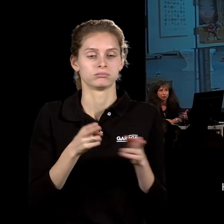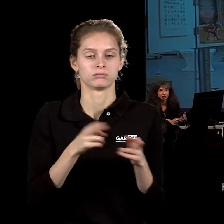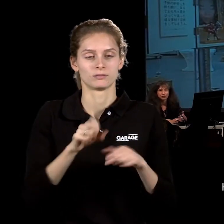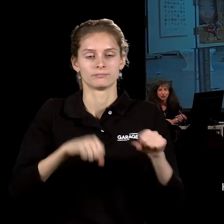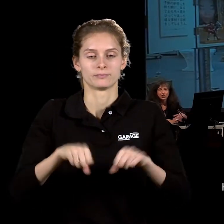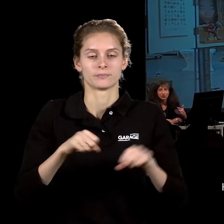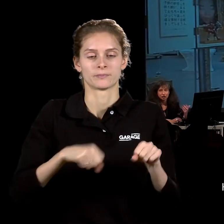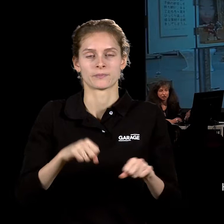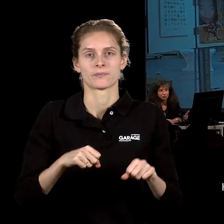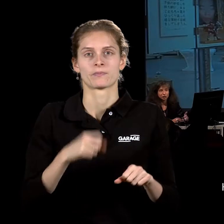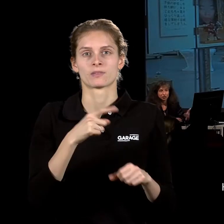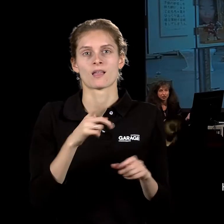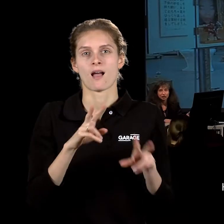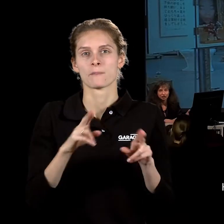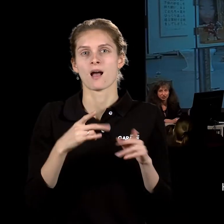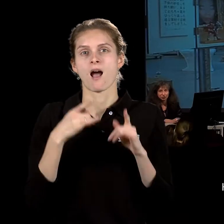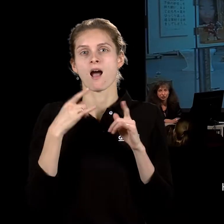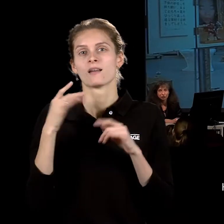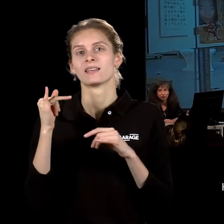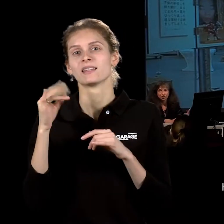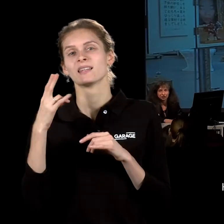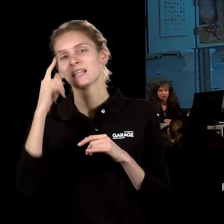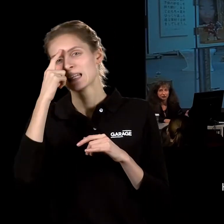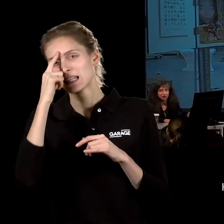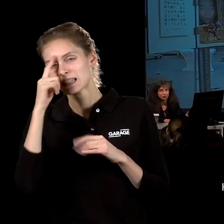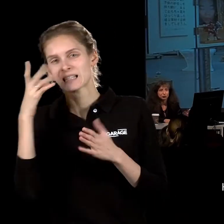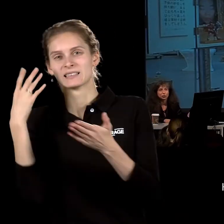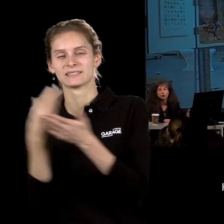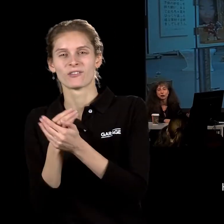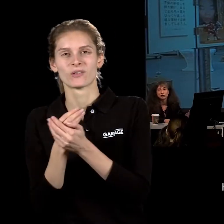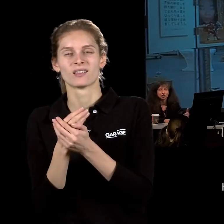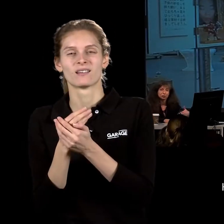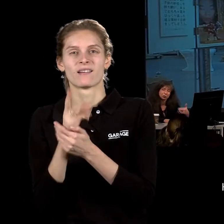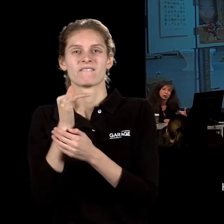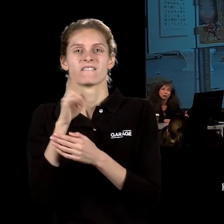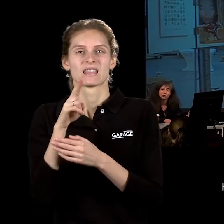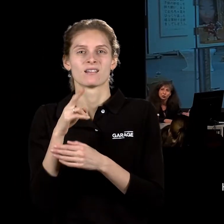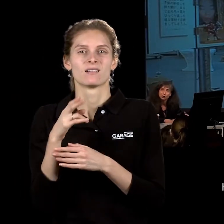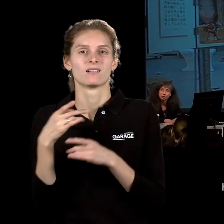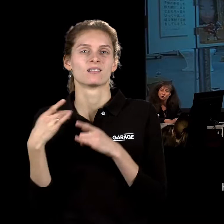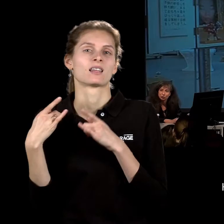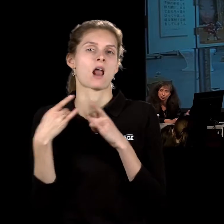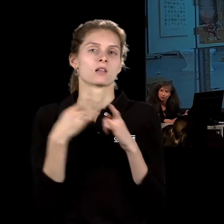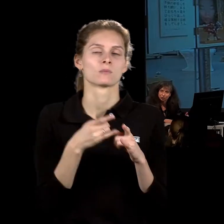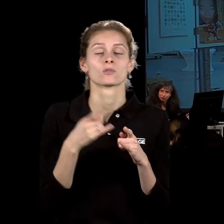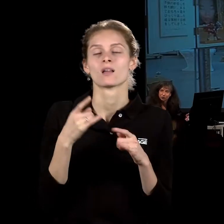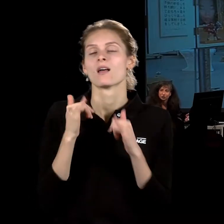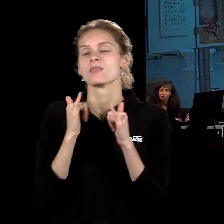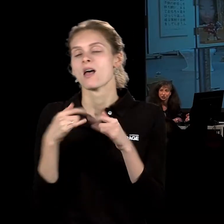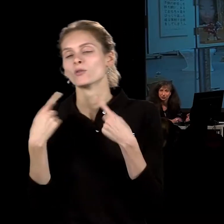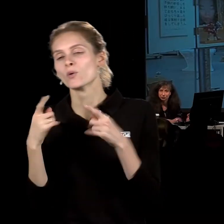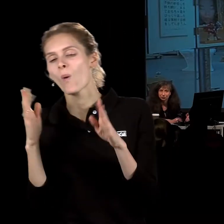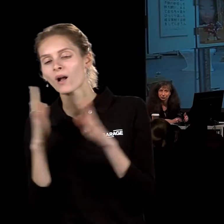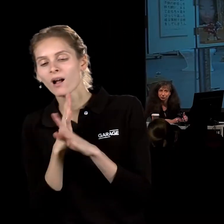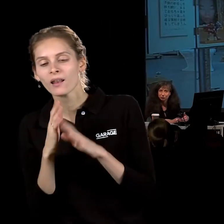типично для Индии, для Юго-Восточной Азии вид транспорта, чем он предполагает, что другой климат, другое дорожное